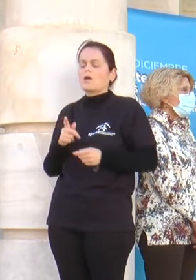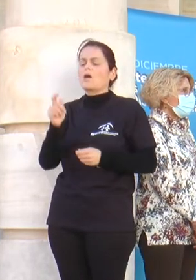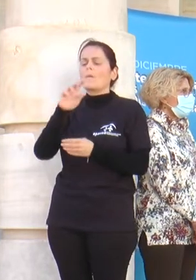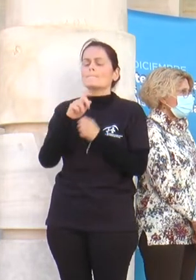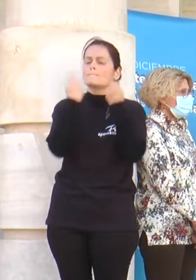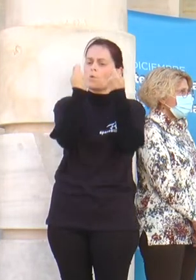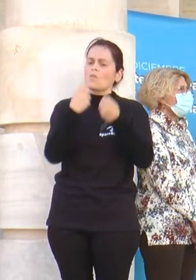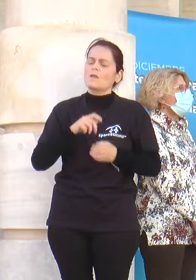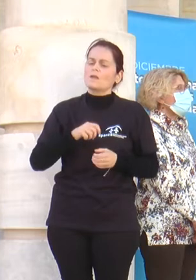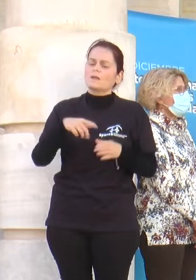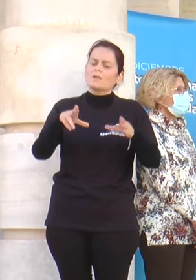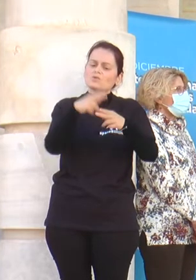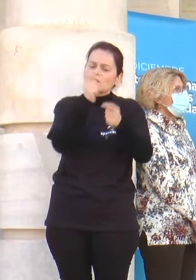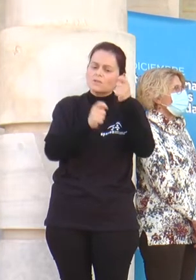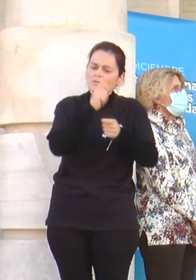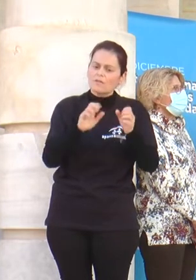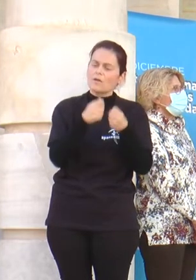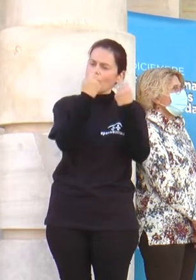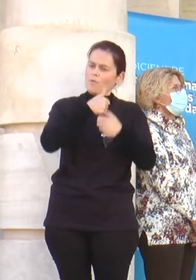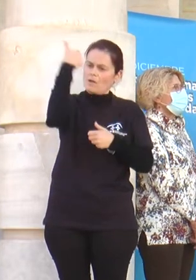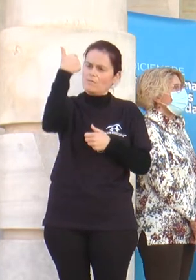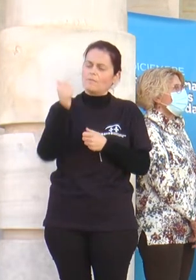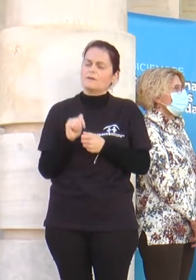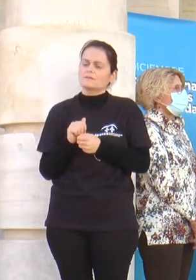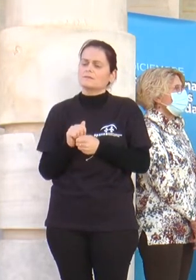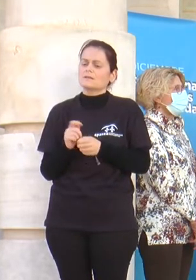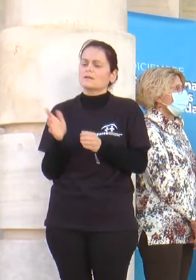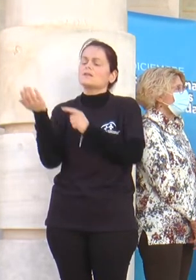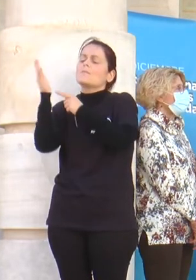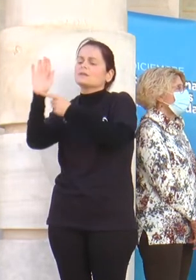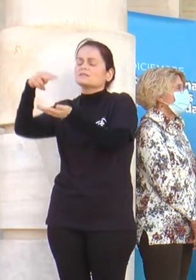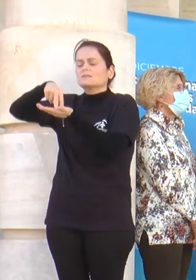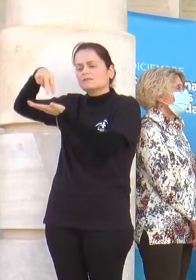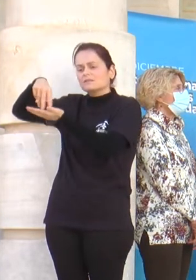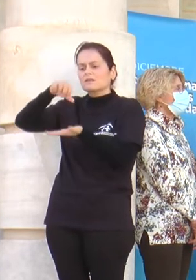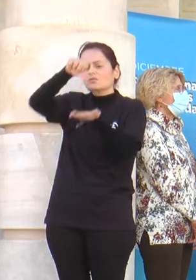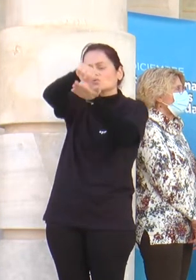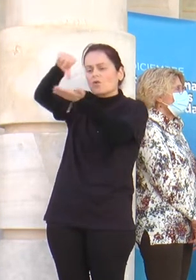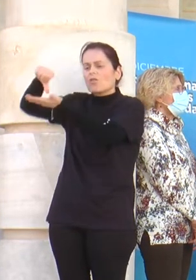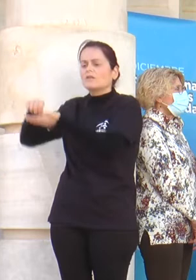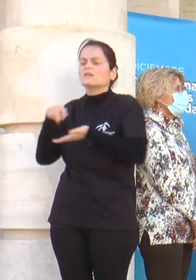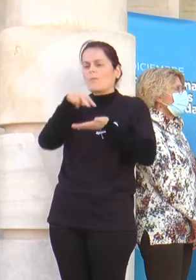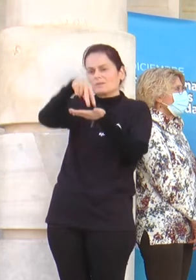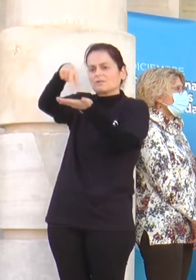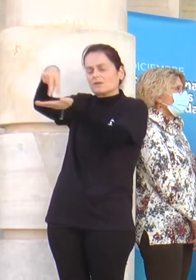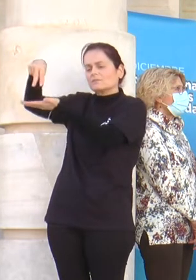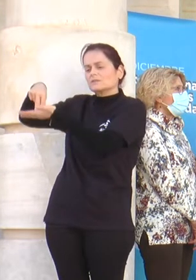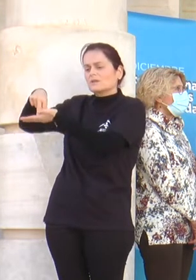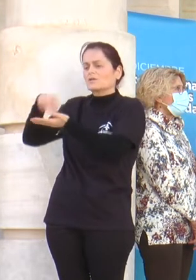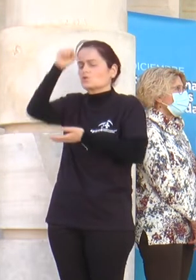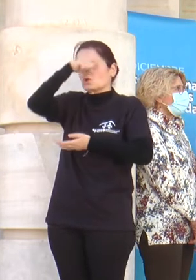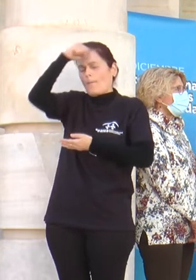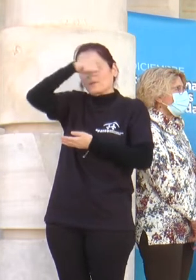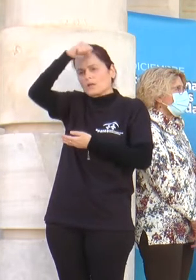asociación. Estaremos más presentes en cada uno de nuestros centros. Nuestra opinión